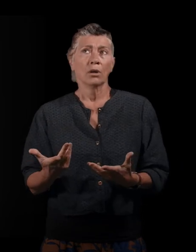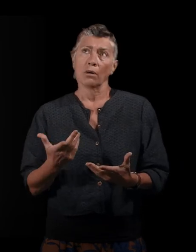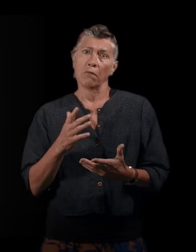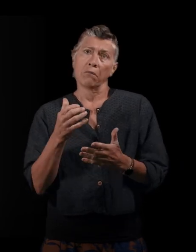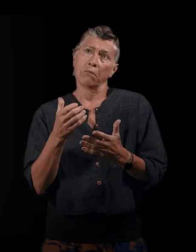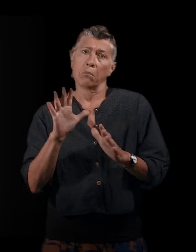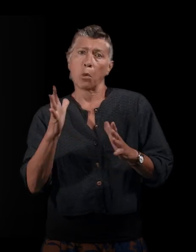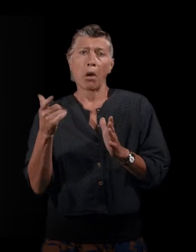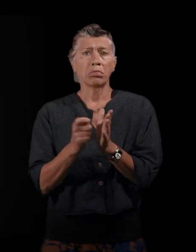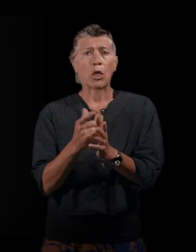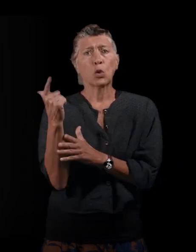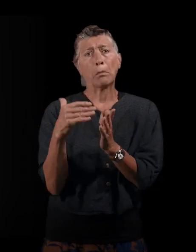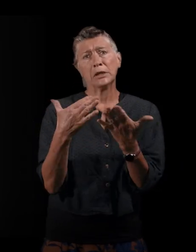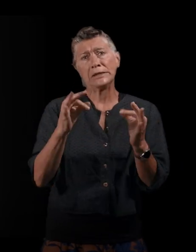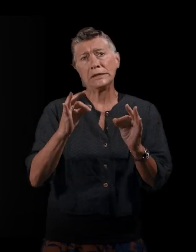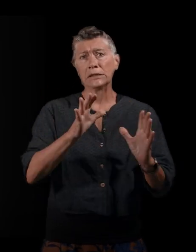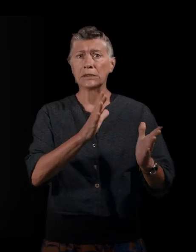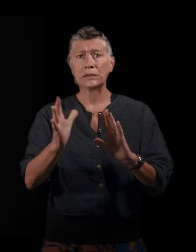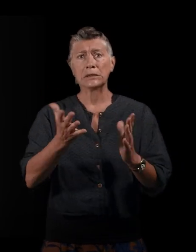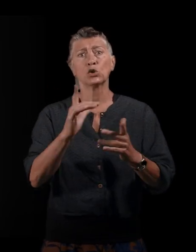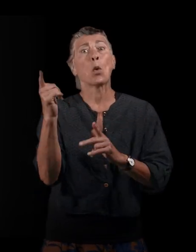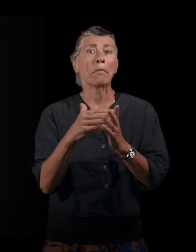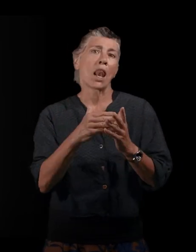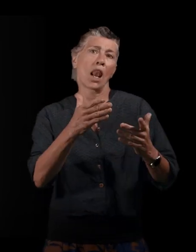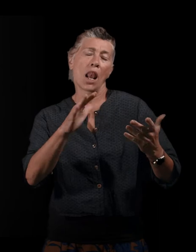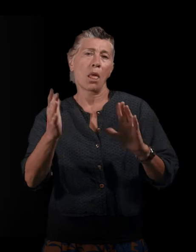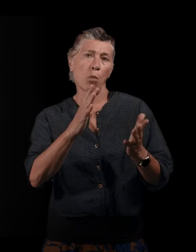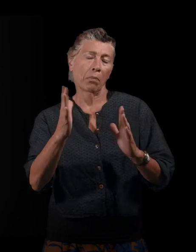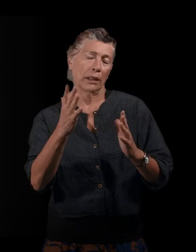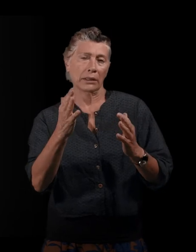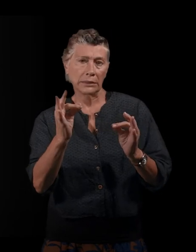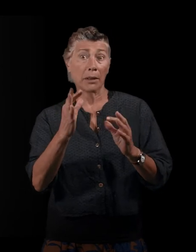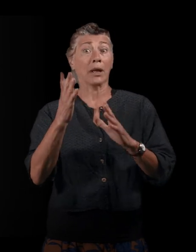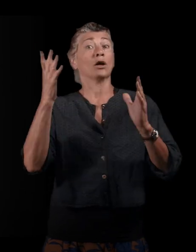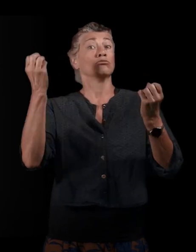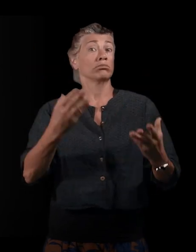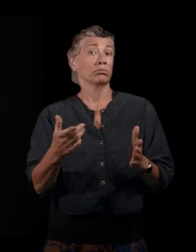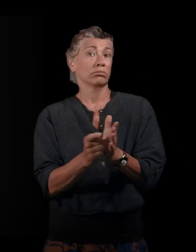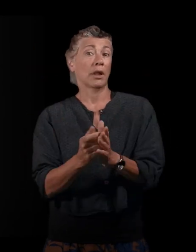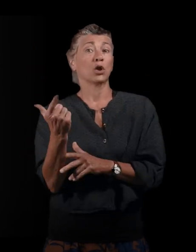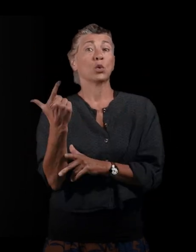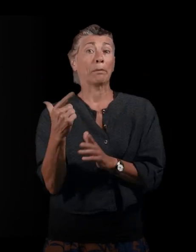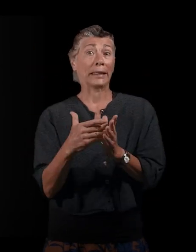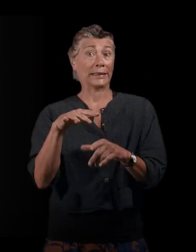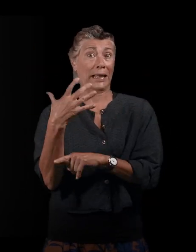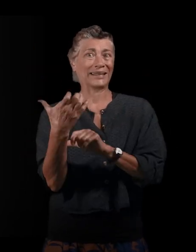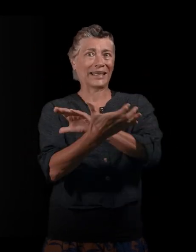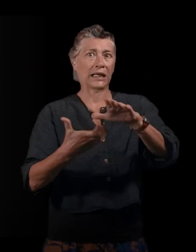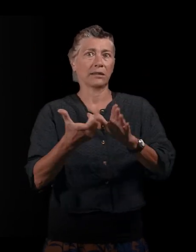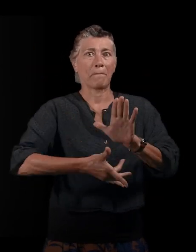années 2000. Et puis, y a eu, en 2015, ce qu'on a appelé la crise migratoire, avec pas mal de... En fait,